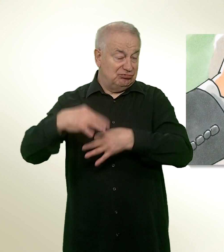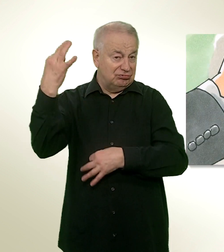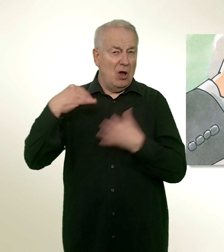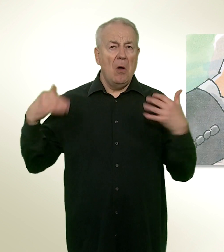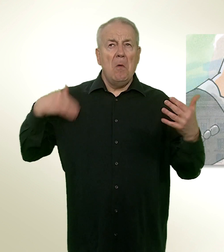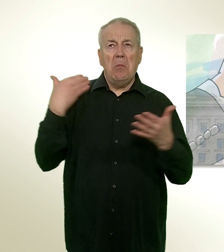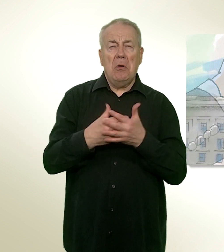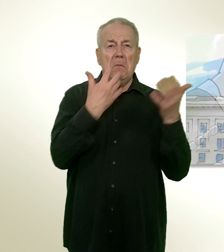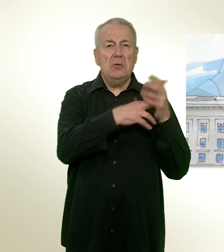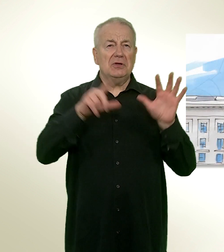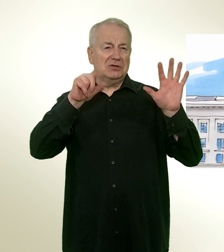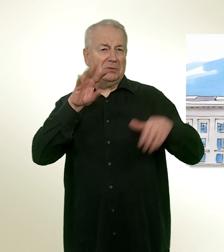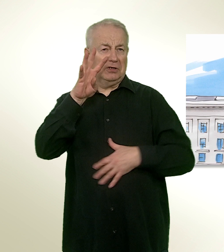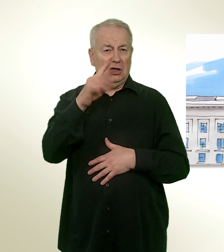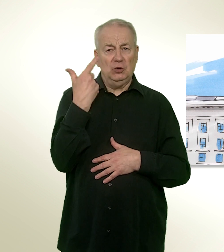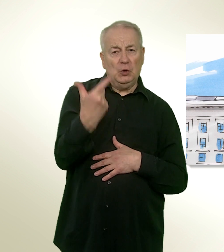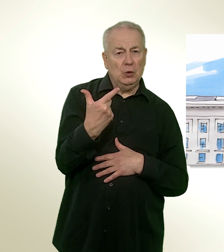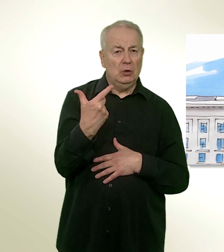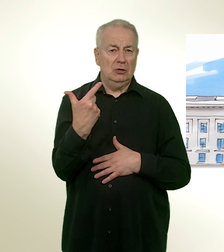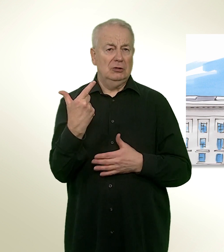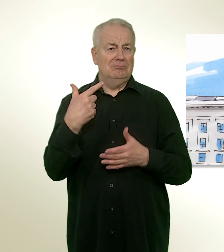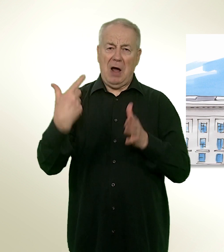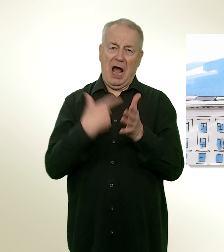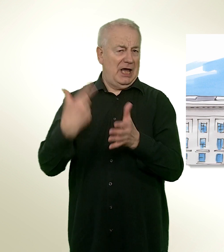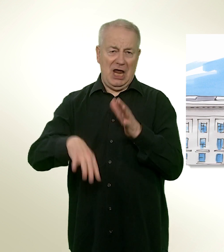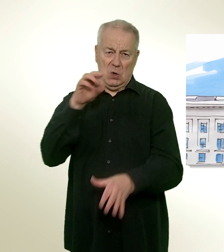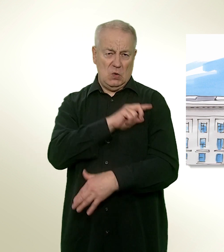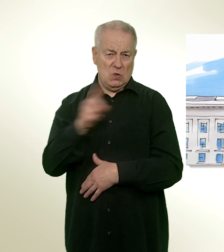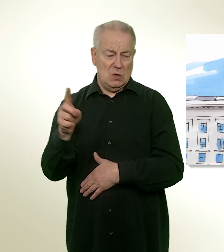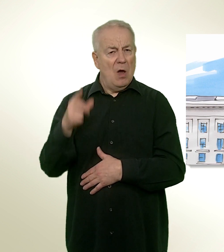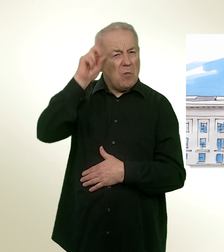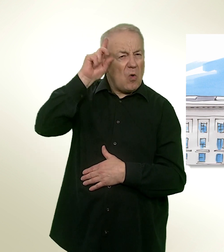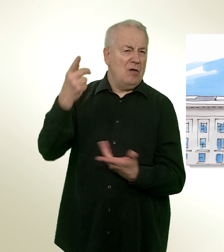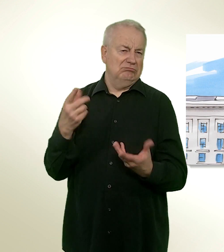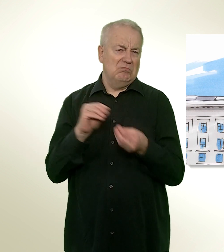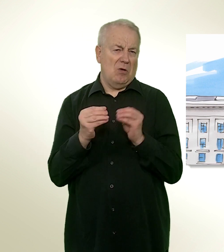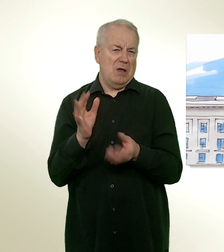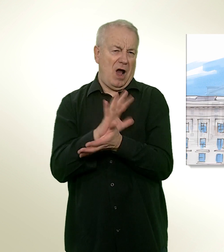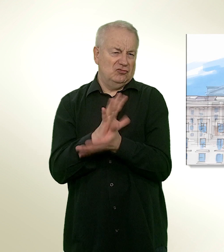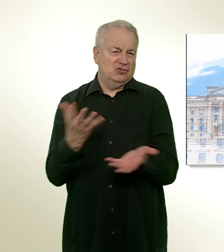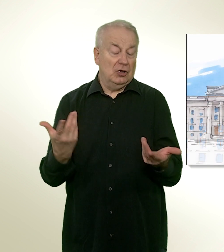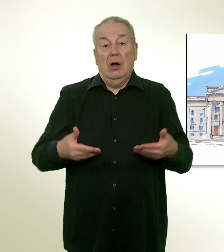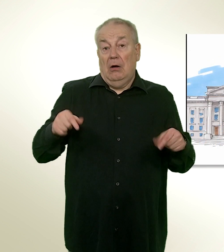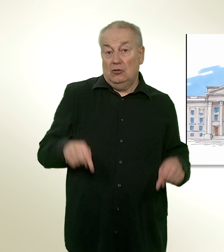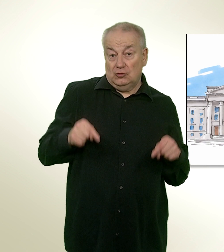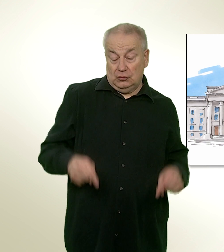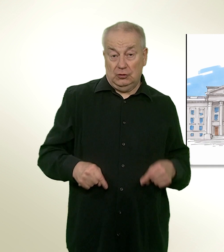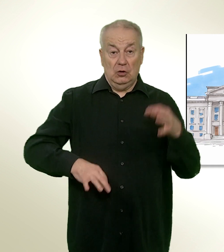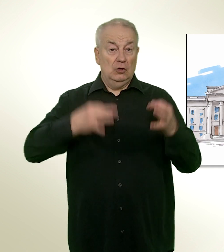1874, deux d'entre eux seulement ne l'ont pas été, tous deux en raison de leur âge. Aujourd'hui, les juges fédéraux,